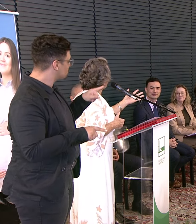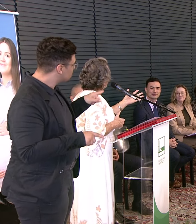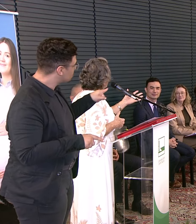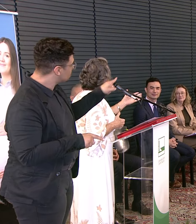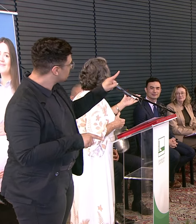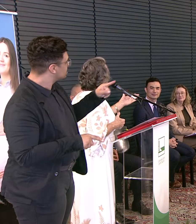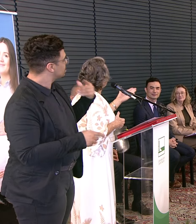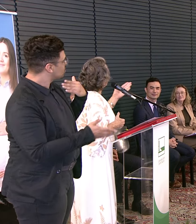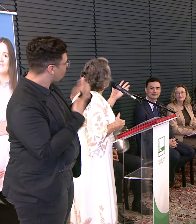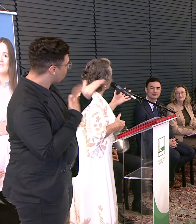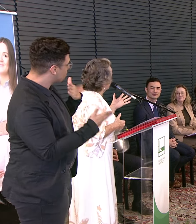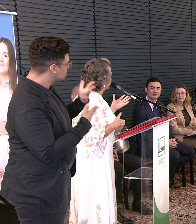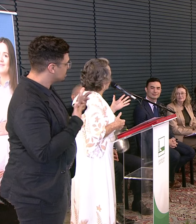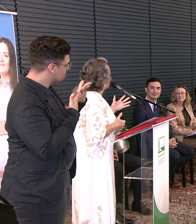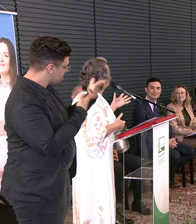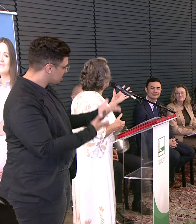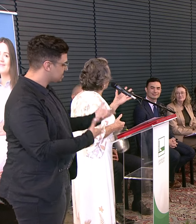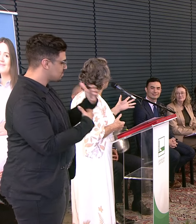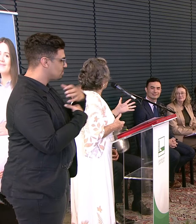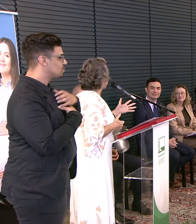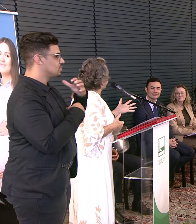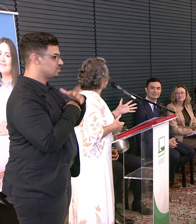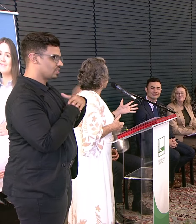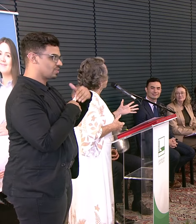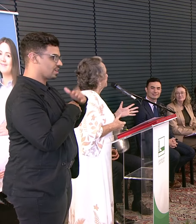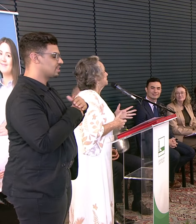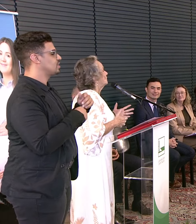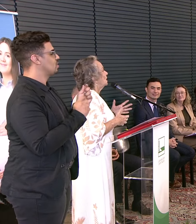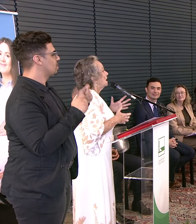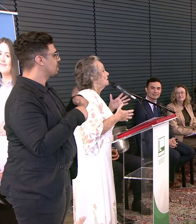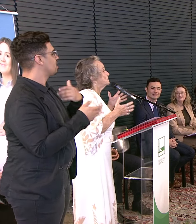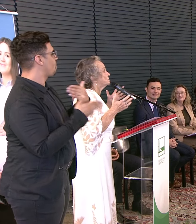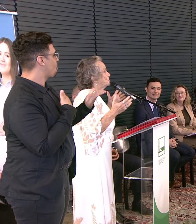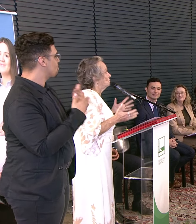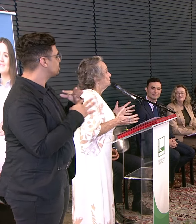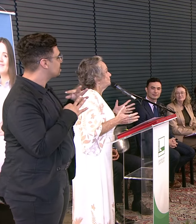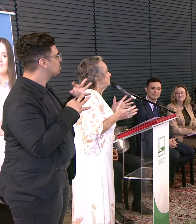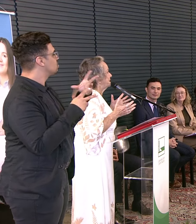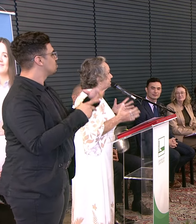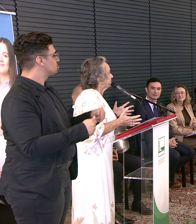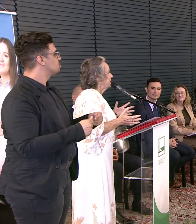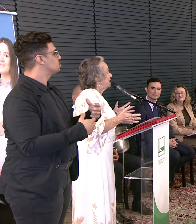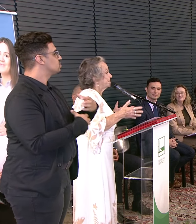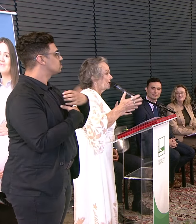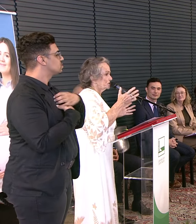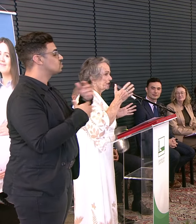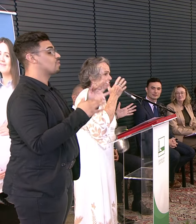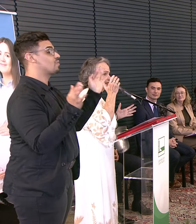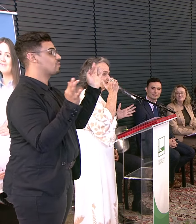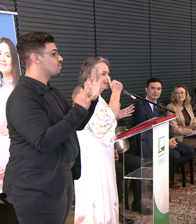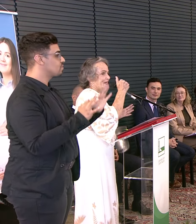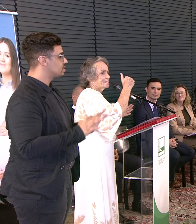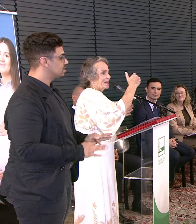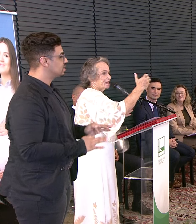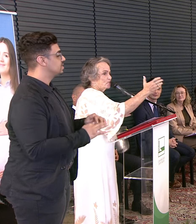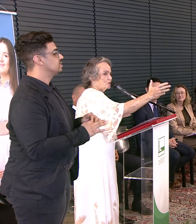receberam Com muito carinho Eu pude conversar Com todos vocês Então eu estou feliz E tenho certeza Que a equipe